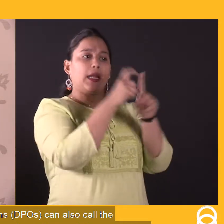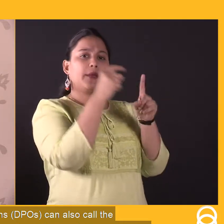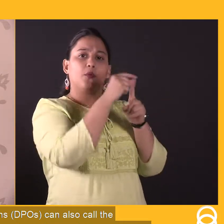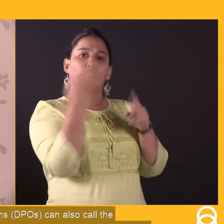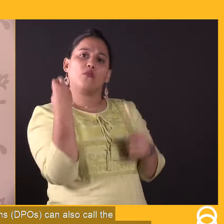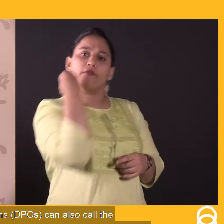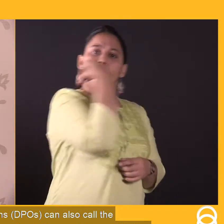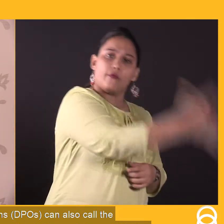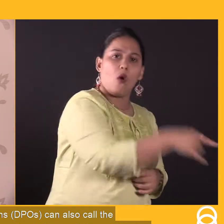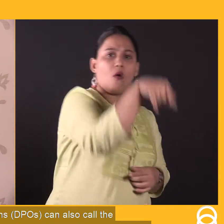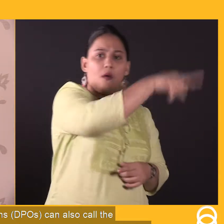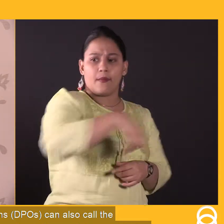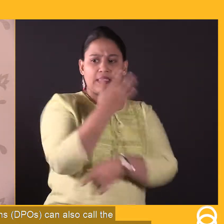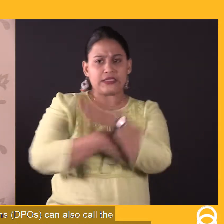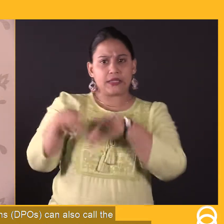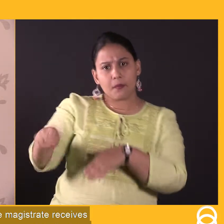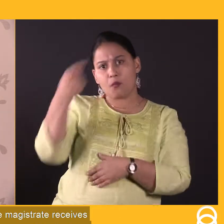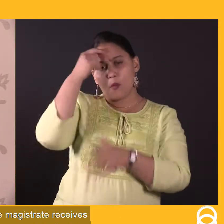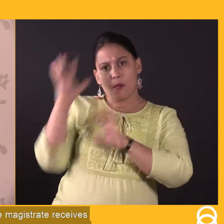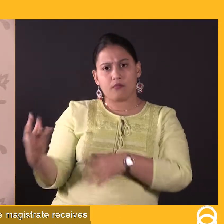दे सकते हैं ऐसा इस कारूम में